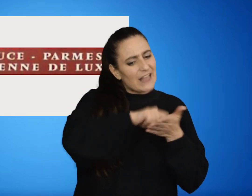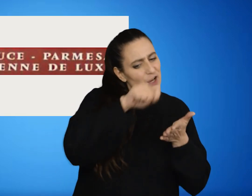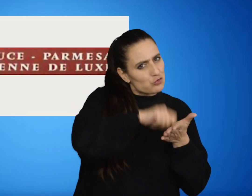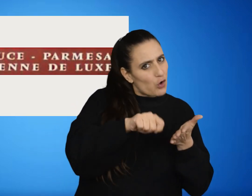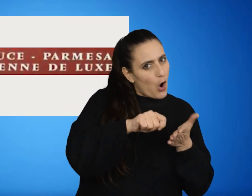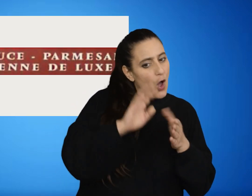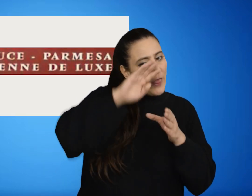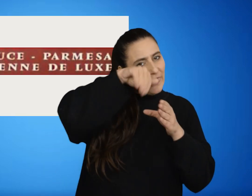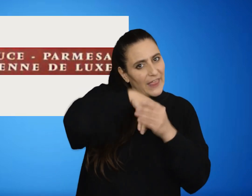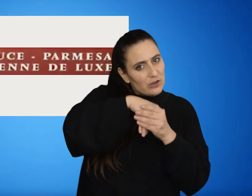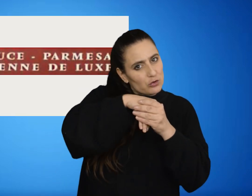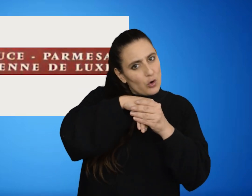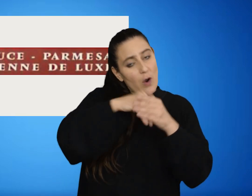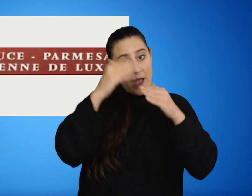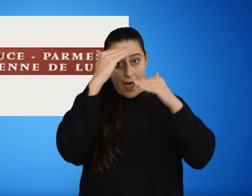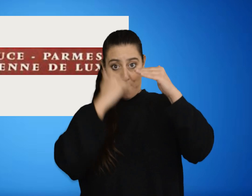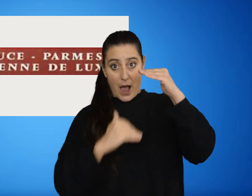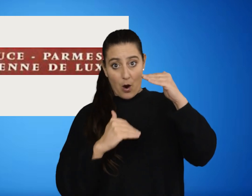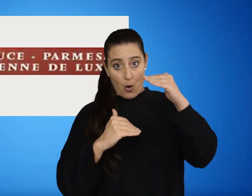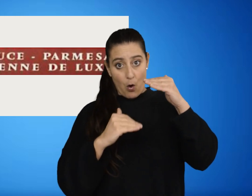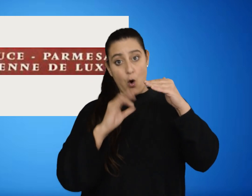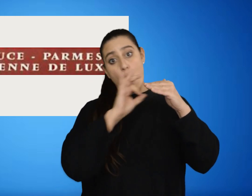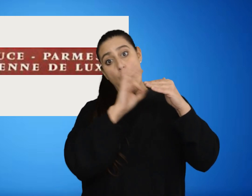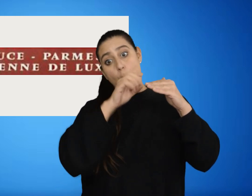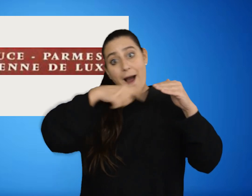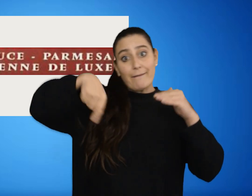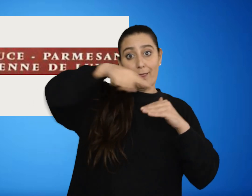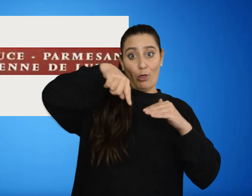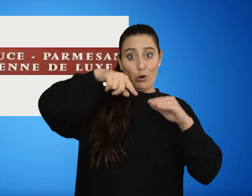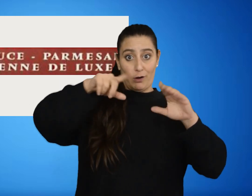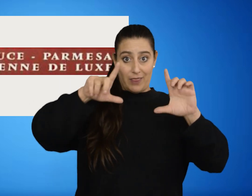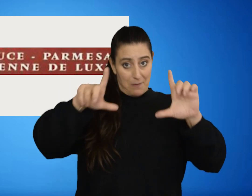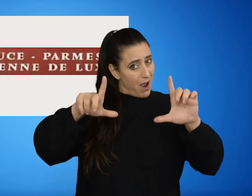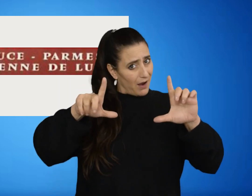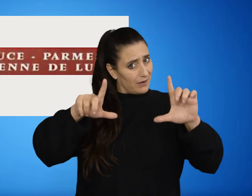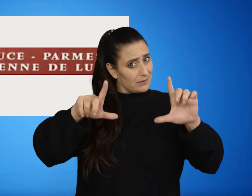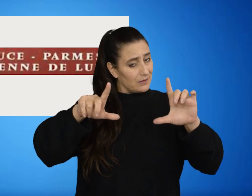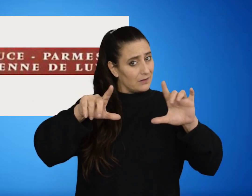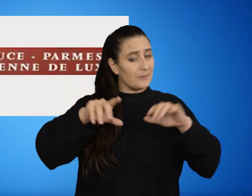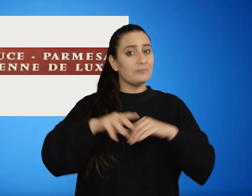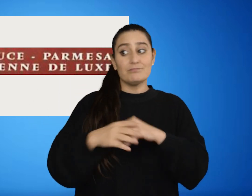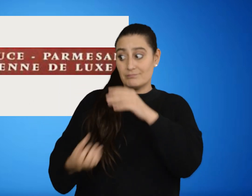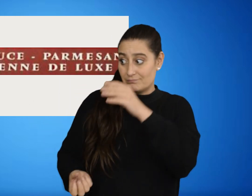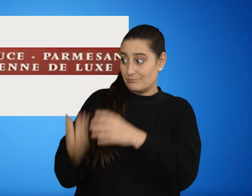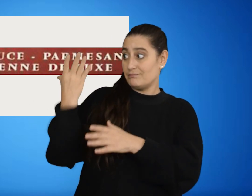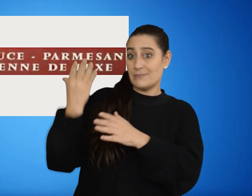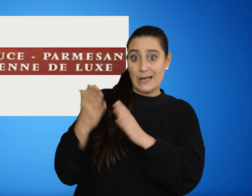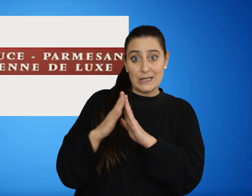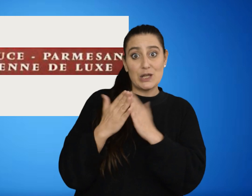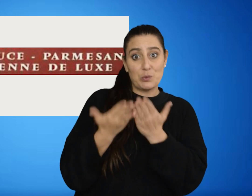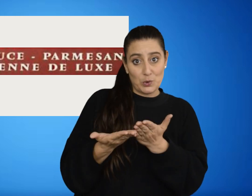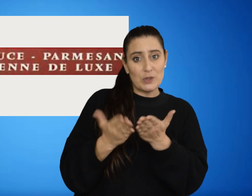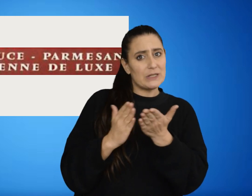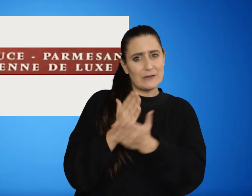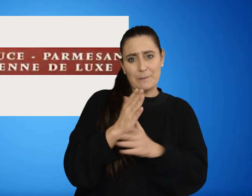texto, ya sea dentro, debajo o alrededor de la imagen? Desde la aparición del libro es